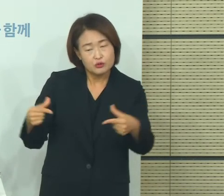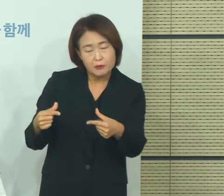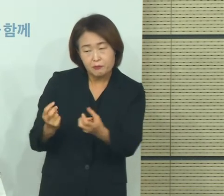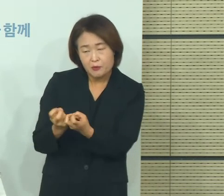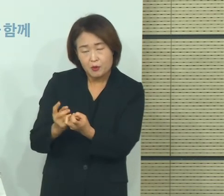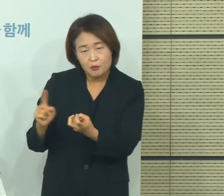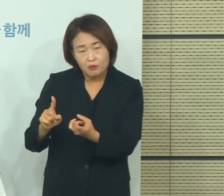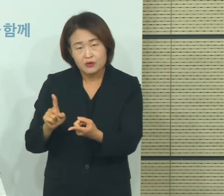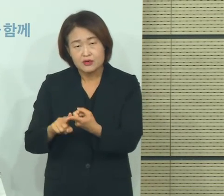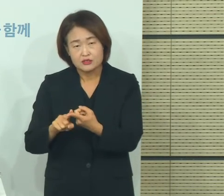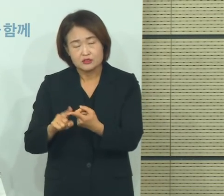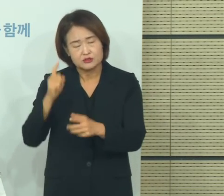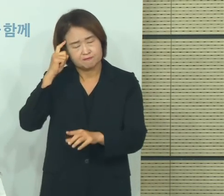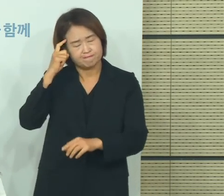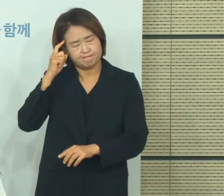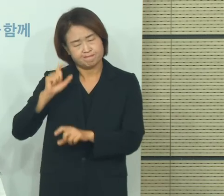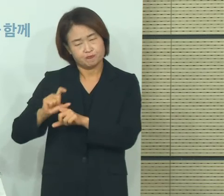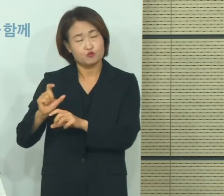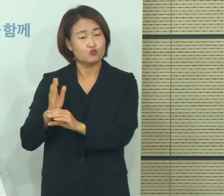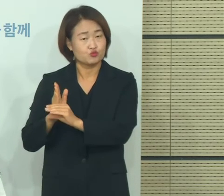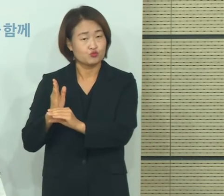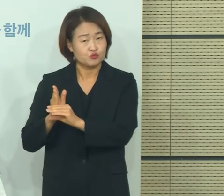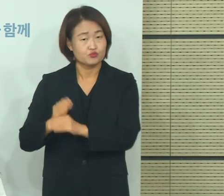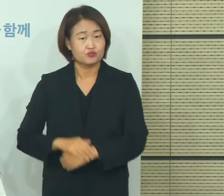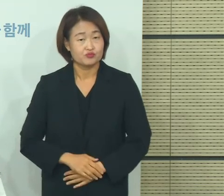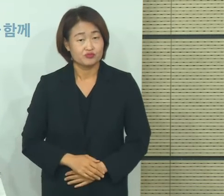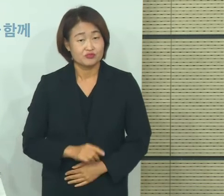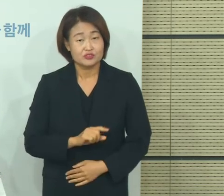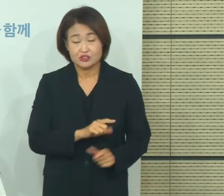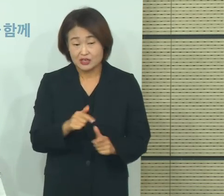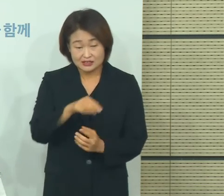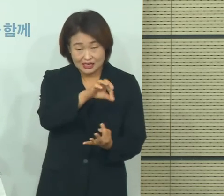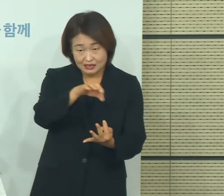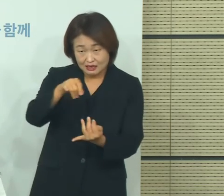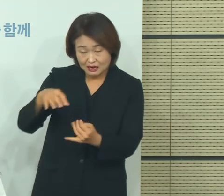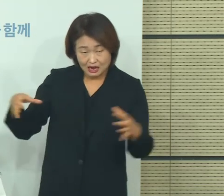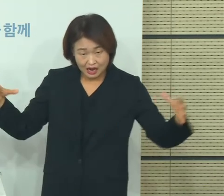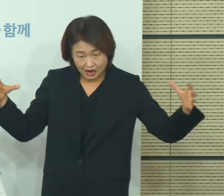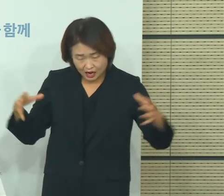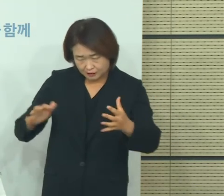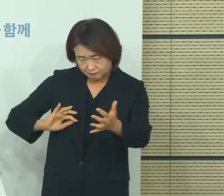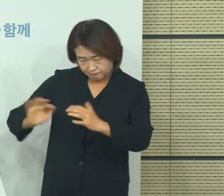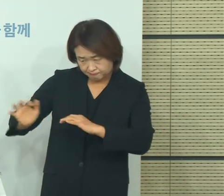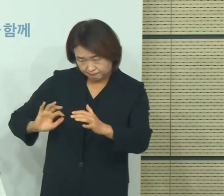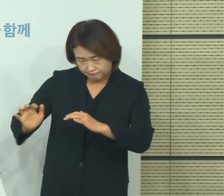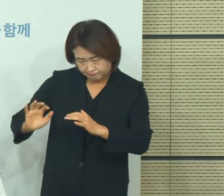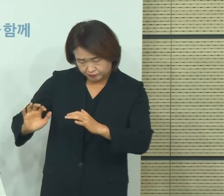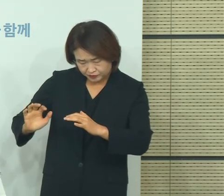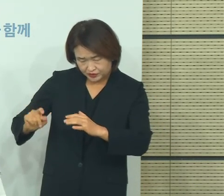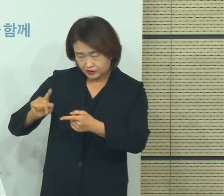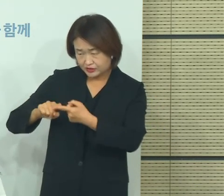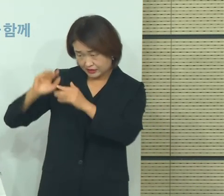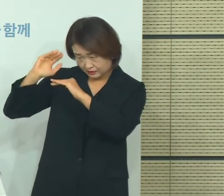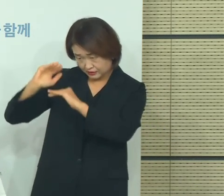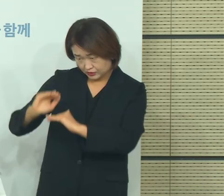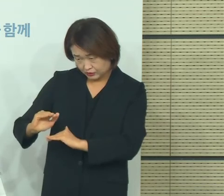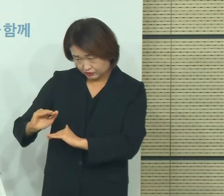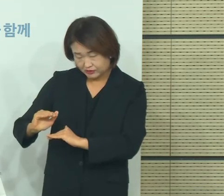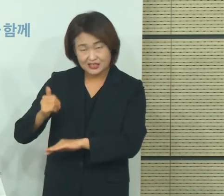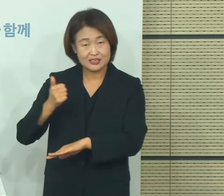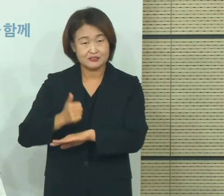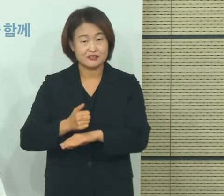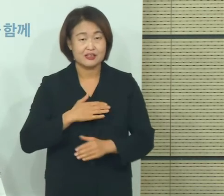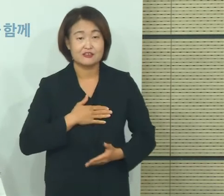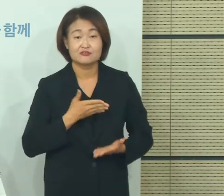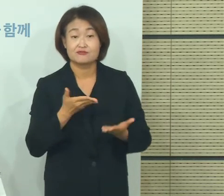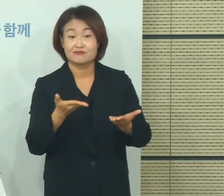그러한 것들을 종합적으로 포괄을 해서 주말경에 이 부분에 대해서 조치사항에 대해서 안내를